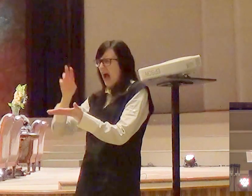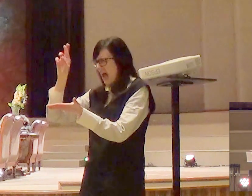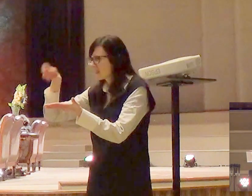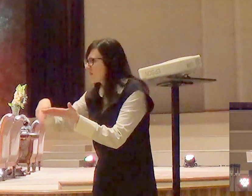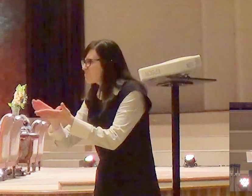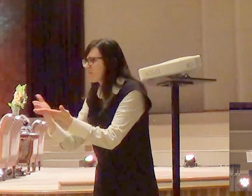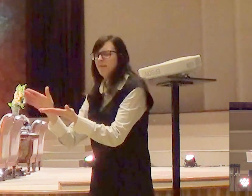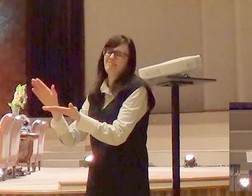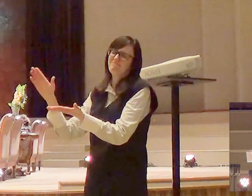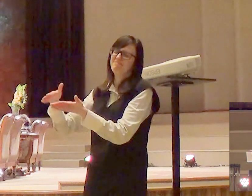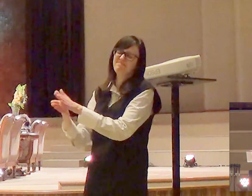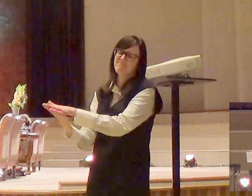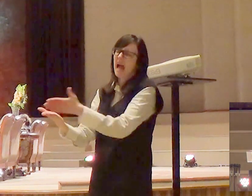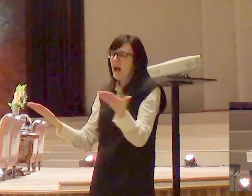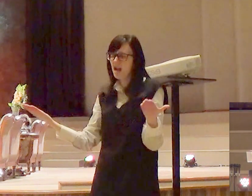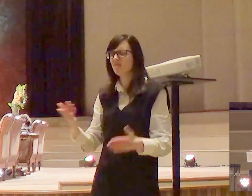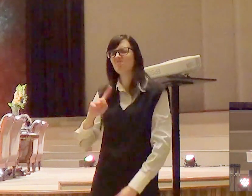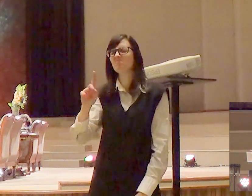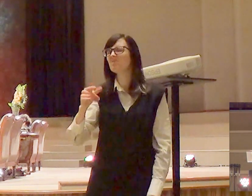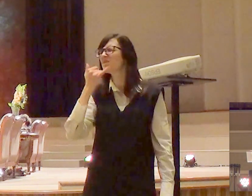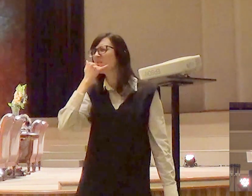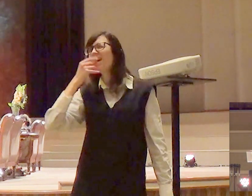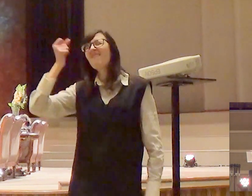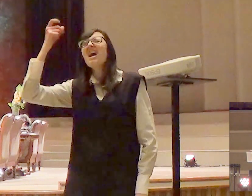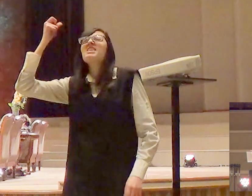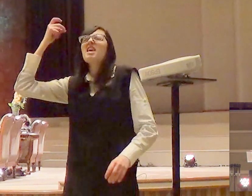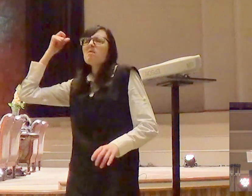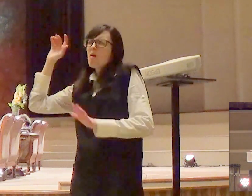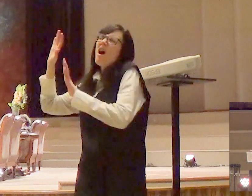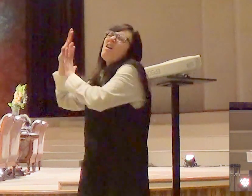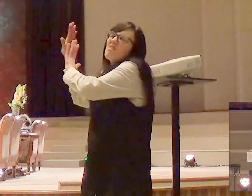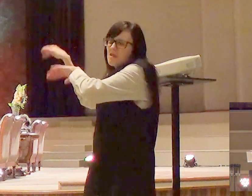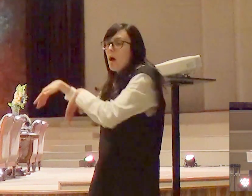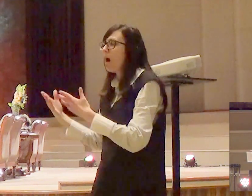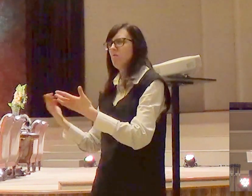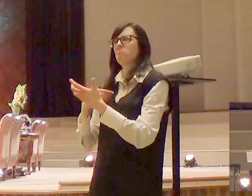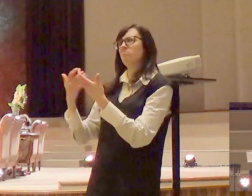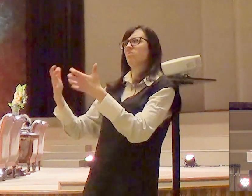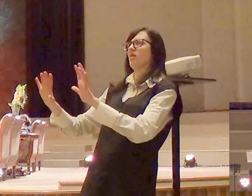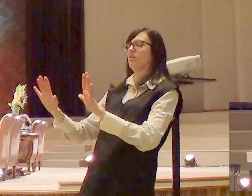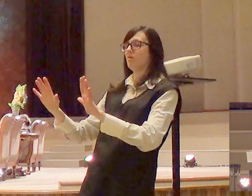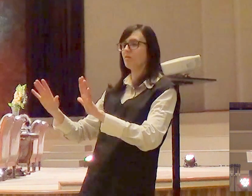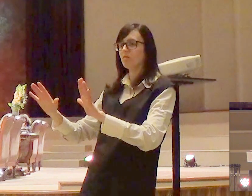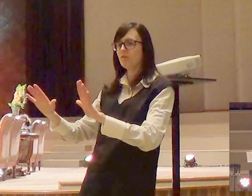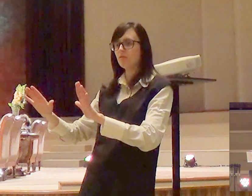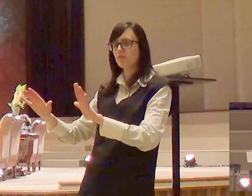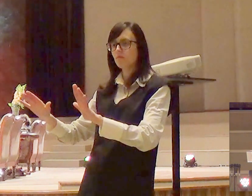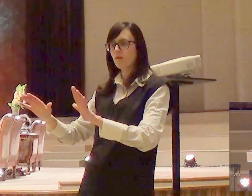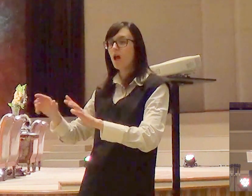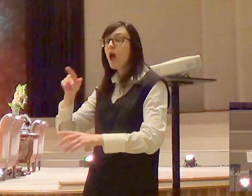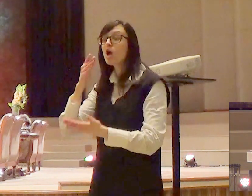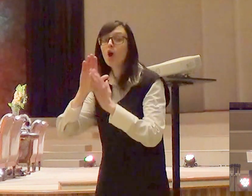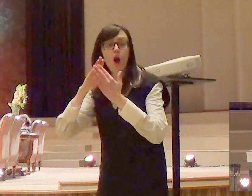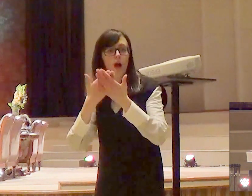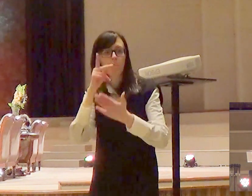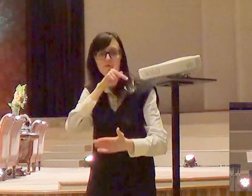tempo mas hoje eu não sei se vale os valores da palavra a gente se rebela contra o professor contra a